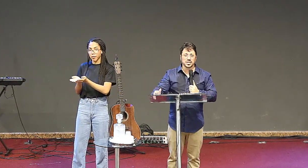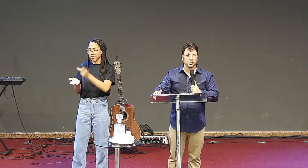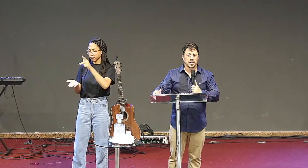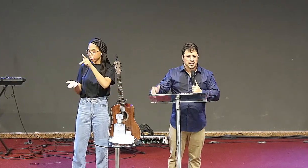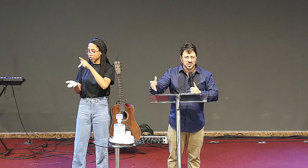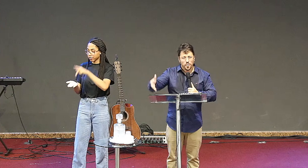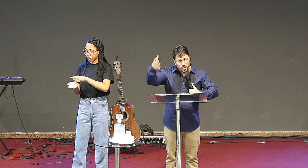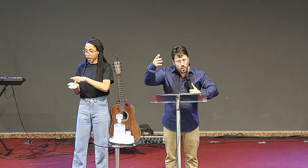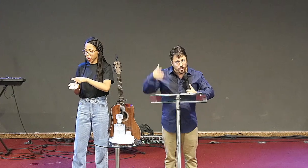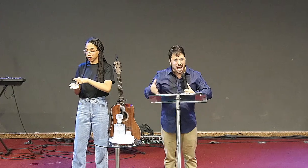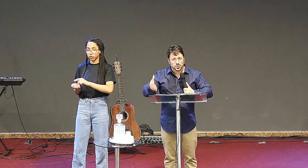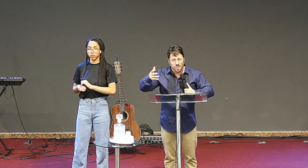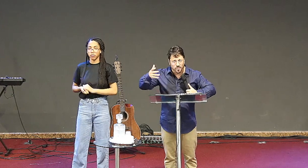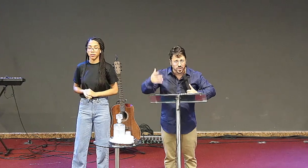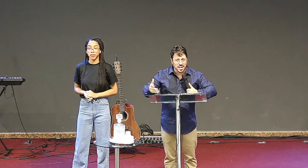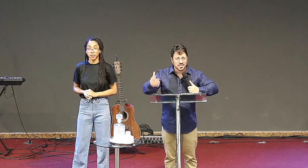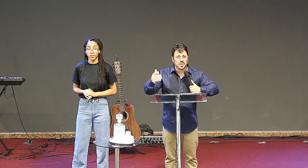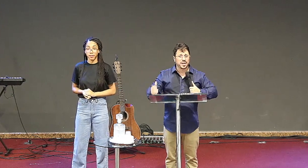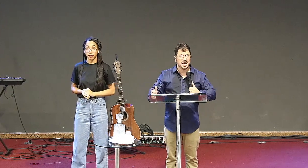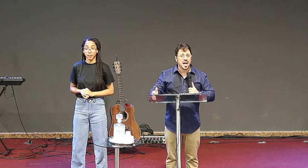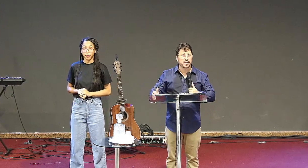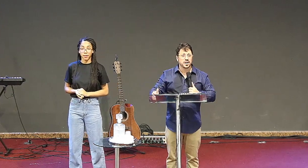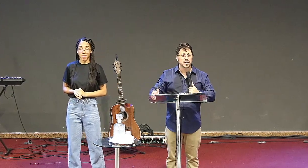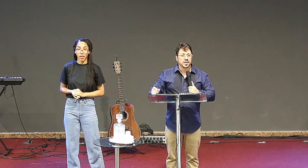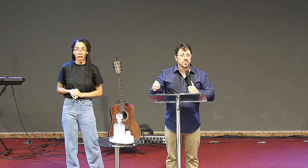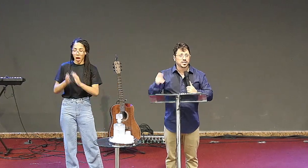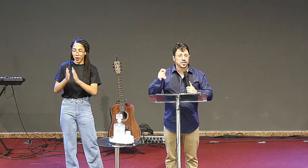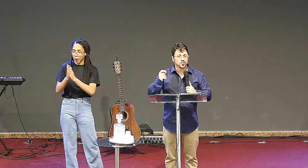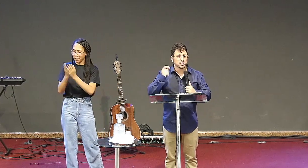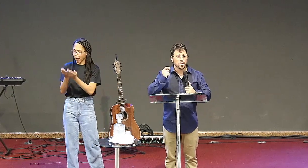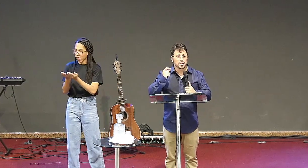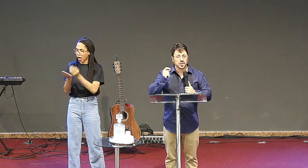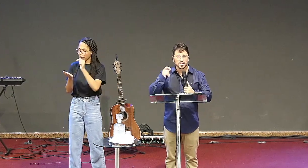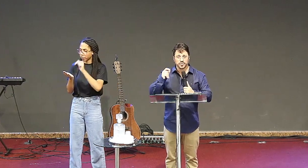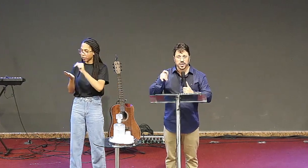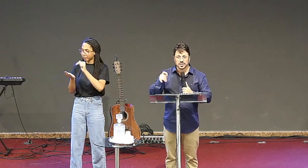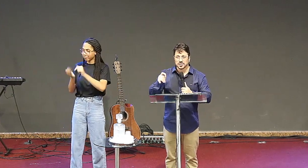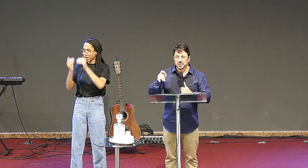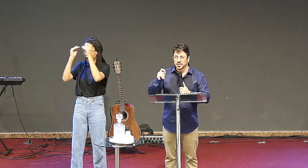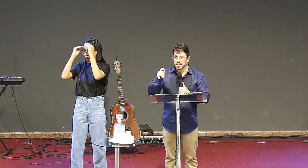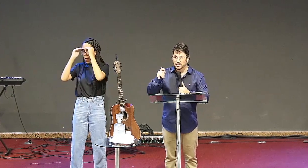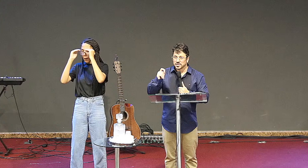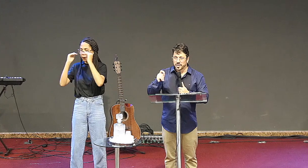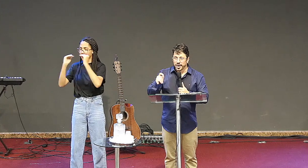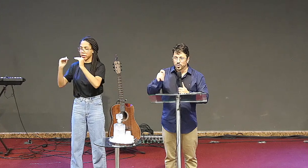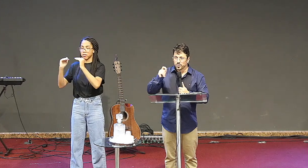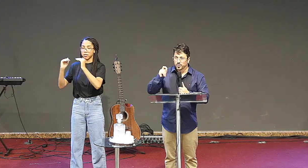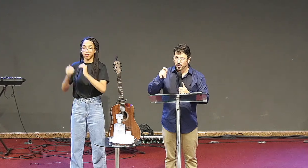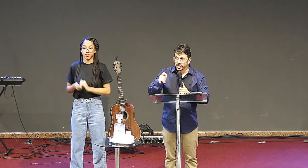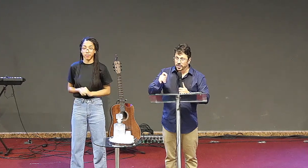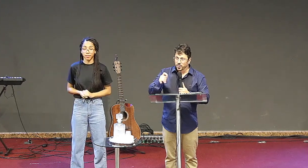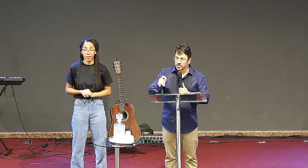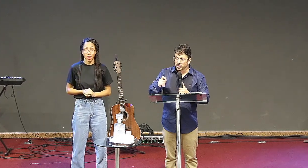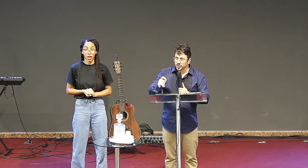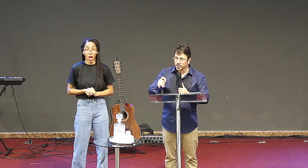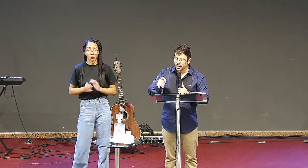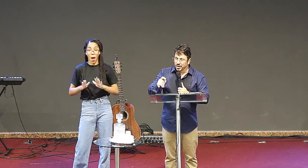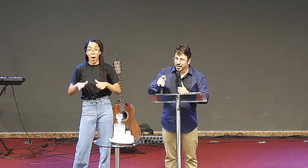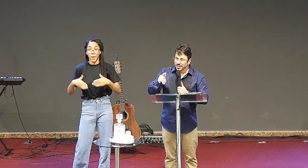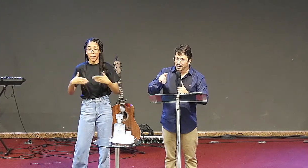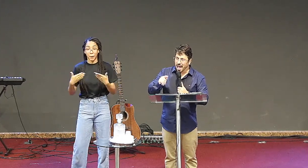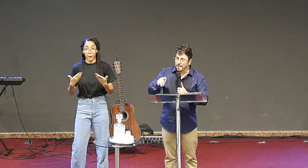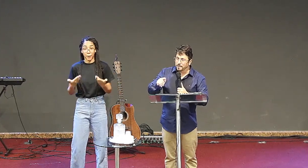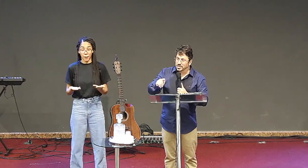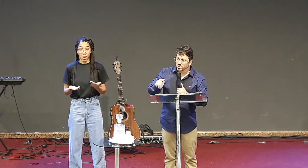seguindo, estão preocupados com a pureza da palavra, mas Jesus olha e fala assim, tenho porém contra ti,